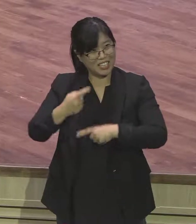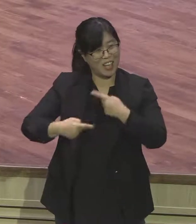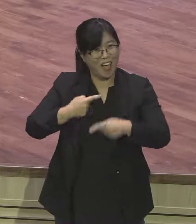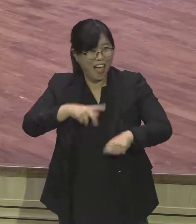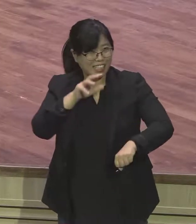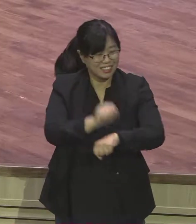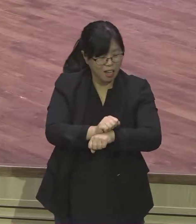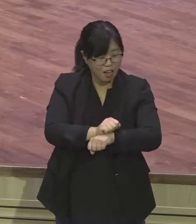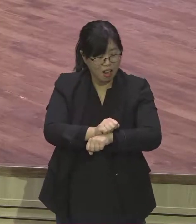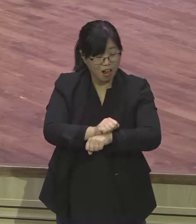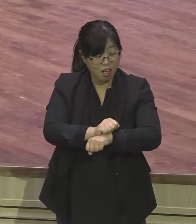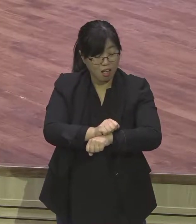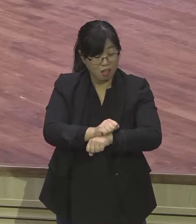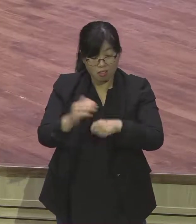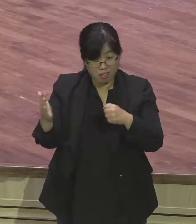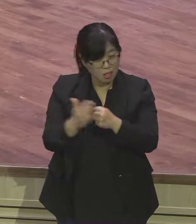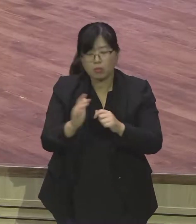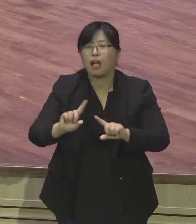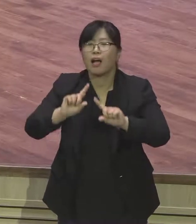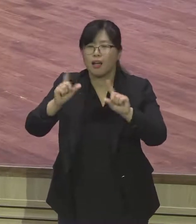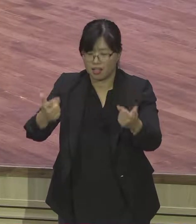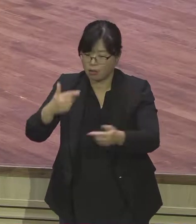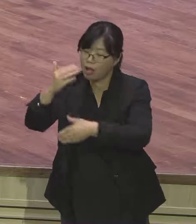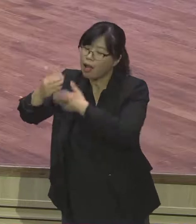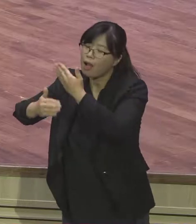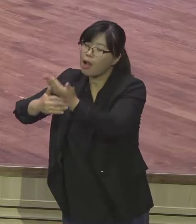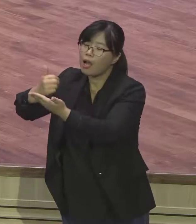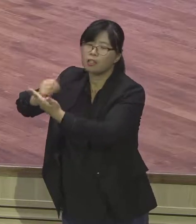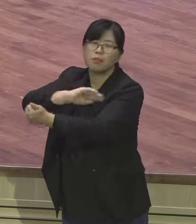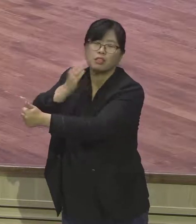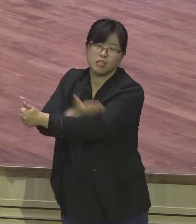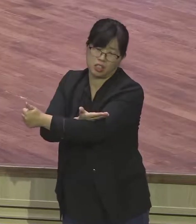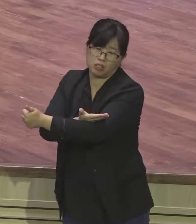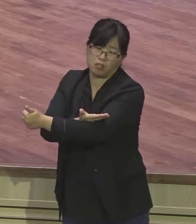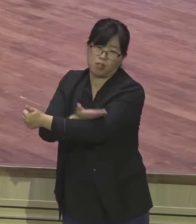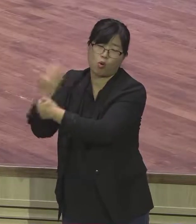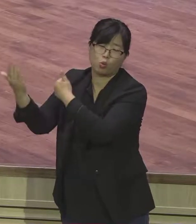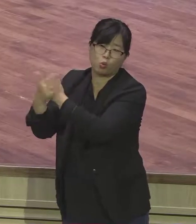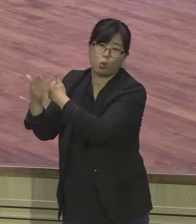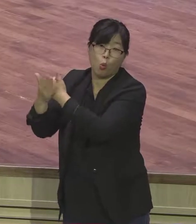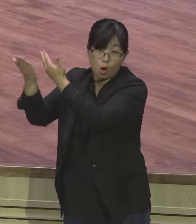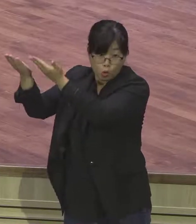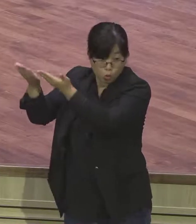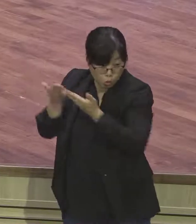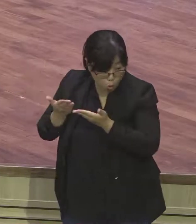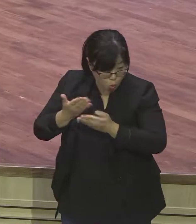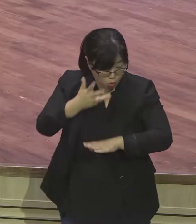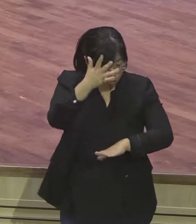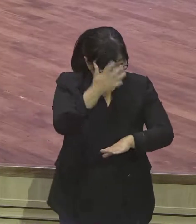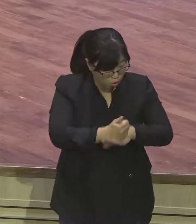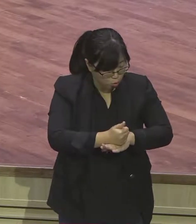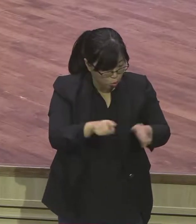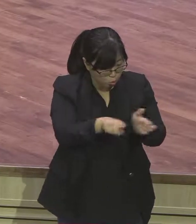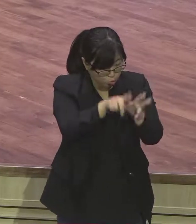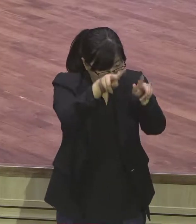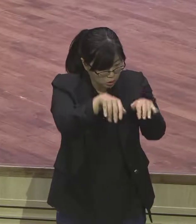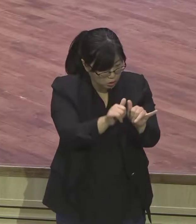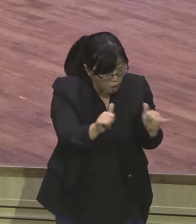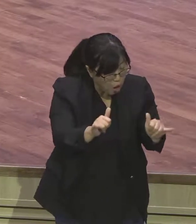하나님이 많이 할 수 있는 거예요. 다시 말하면 성령께서 그 마음을 감동시켜서 열어주지 않고는 절대로